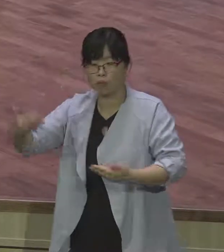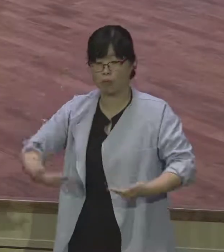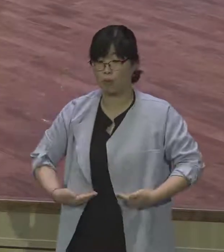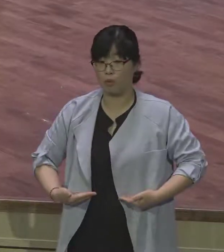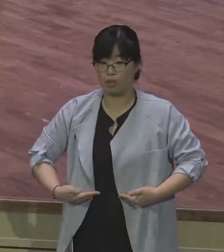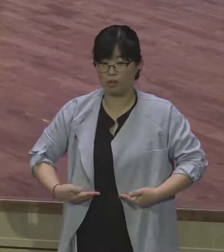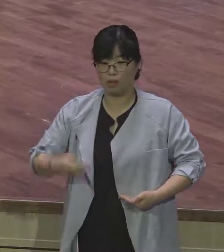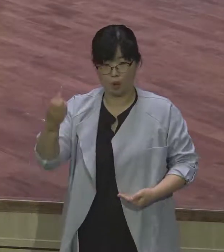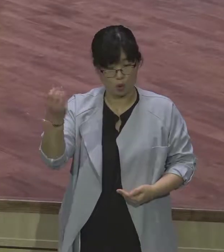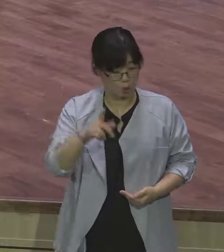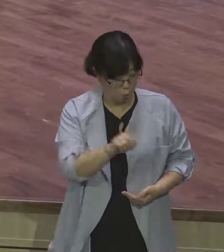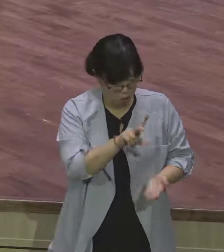그건 다친 거예요 이미